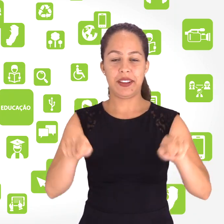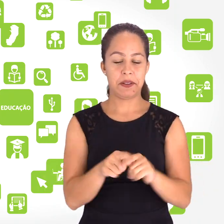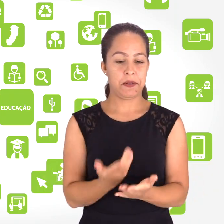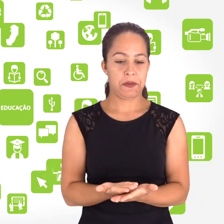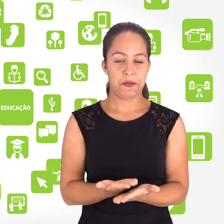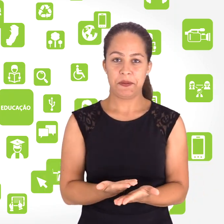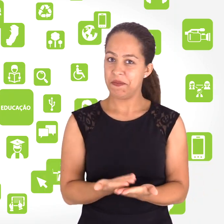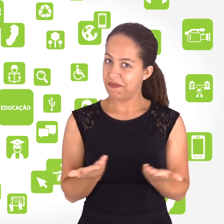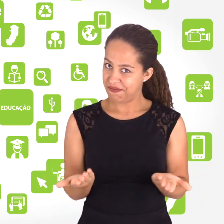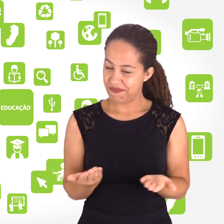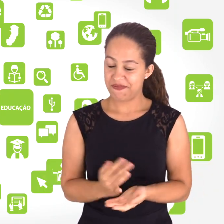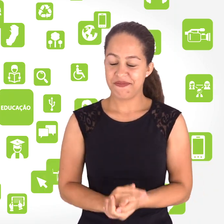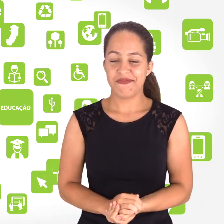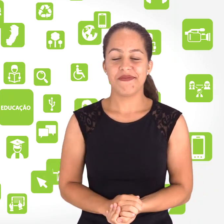agora você já conhece a nossa sala de aula.